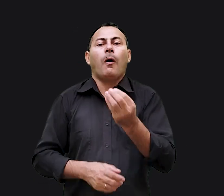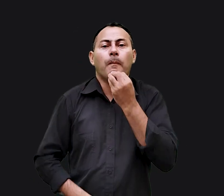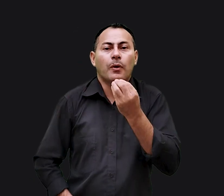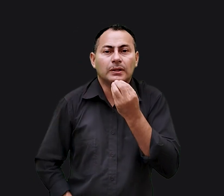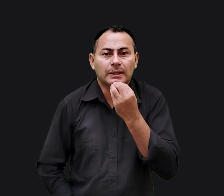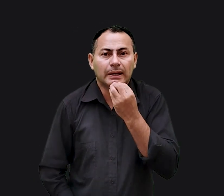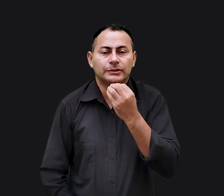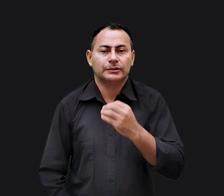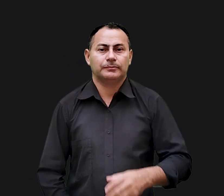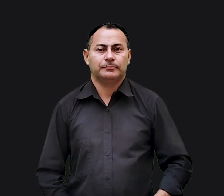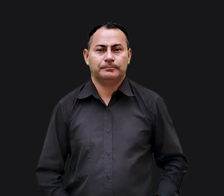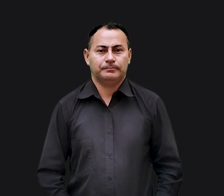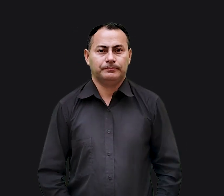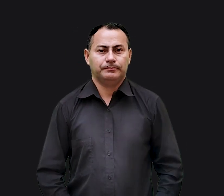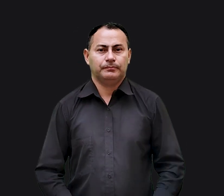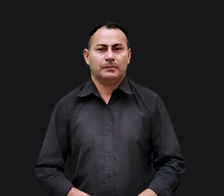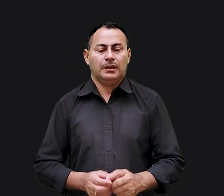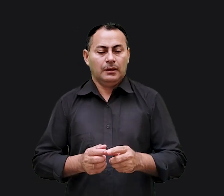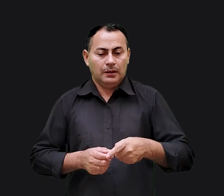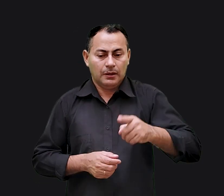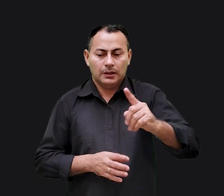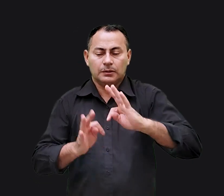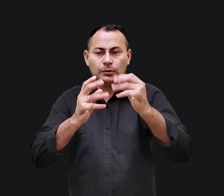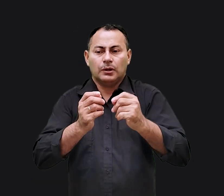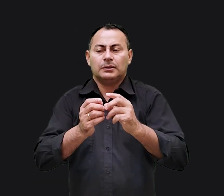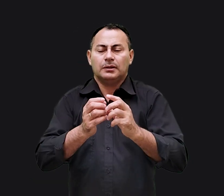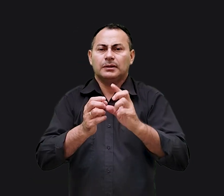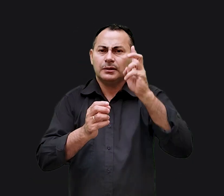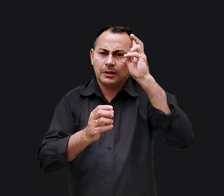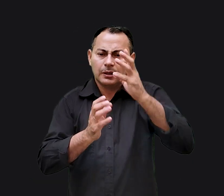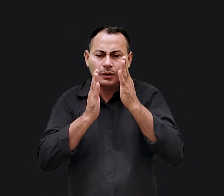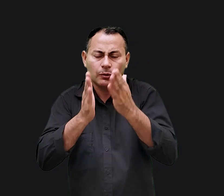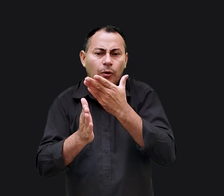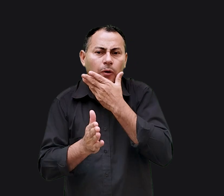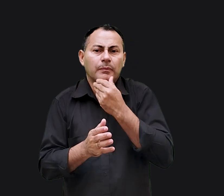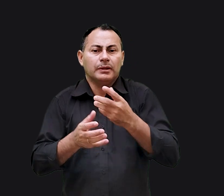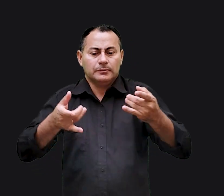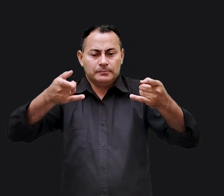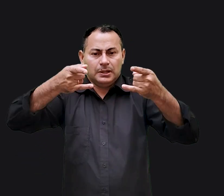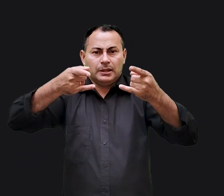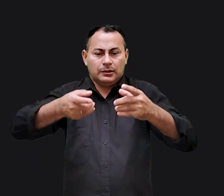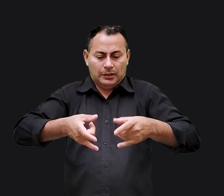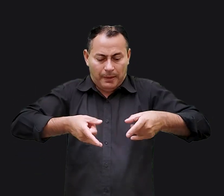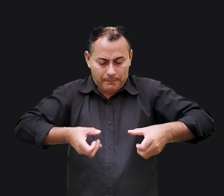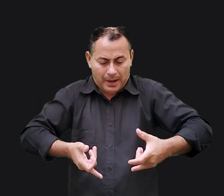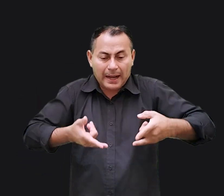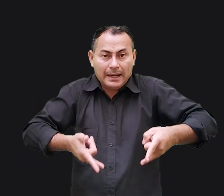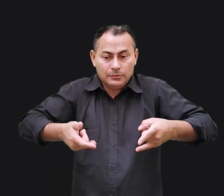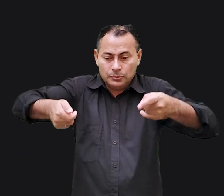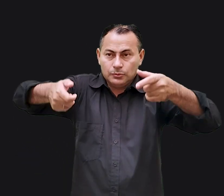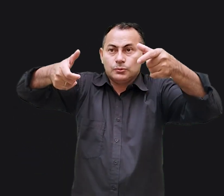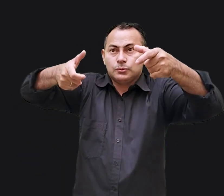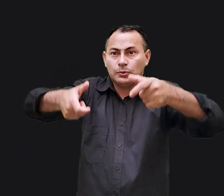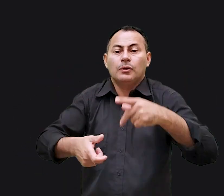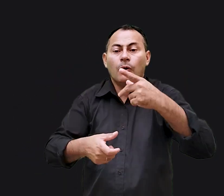e, sim, uma oportunidade. Ele dirigiu toda a reunião para aquele homem na maca e disse, Homem,